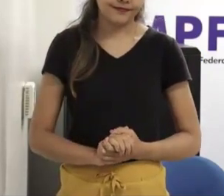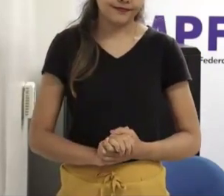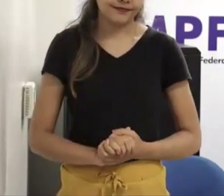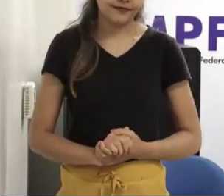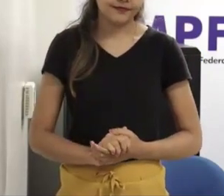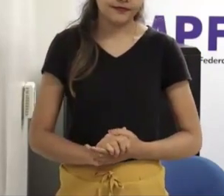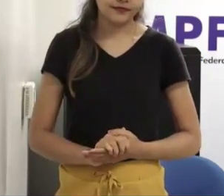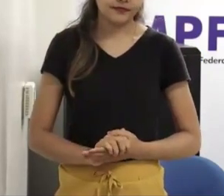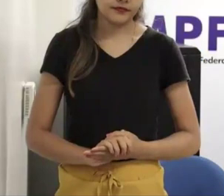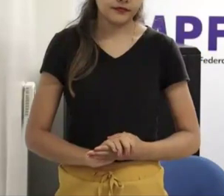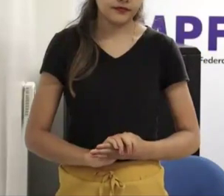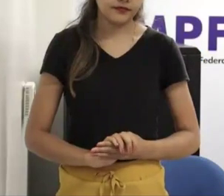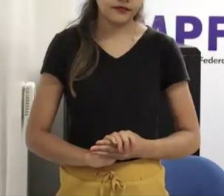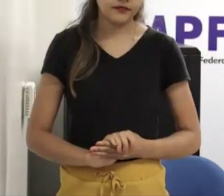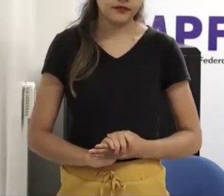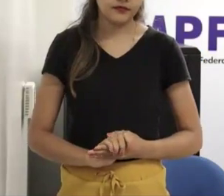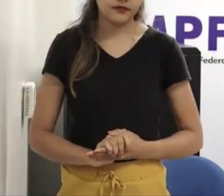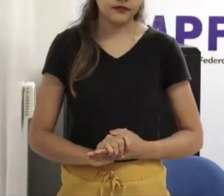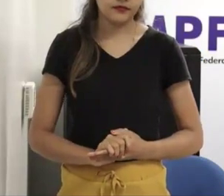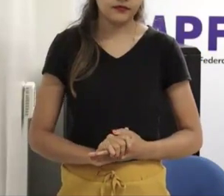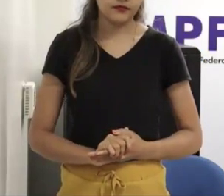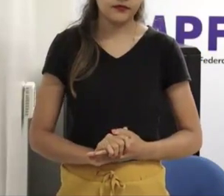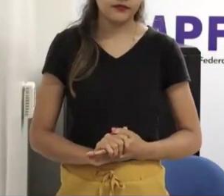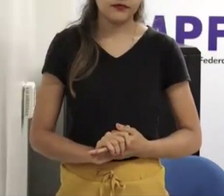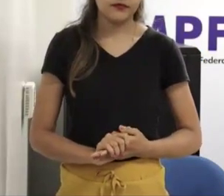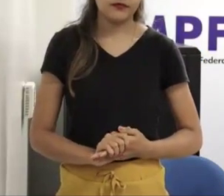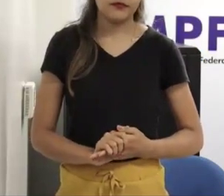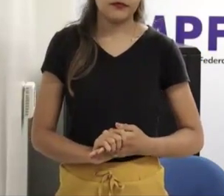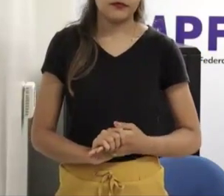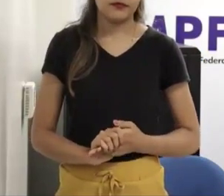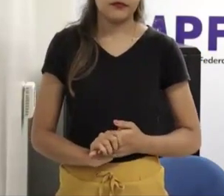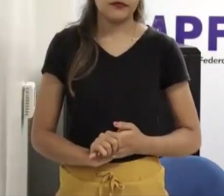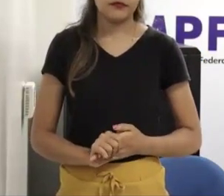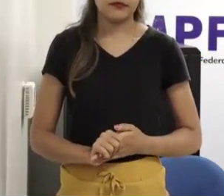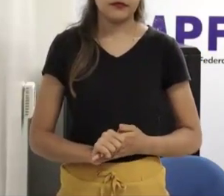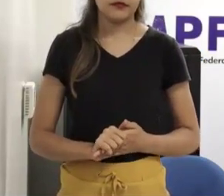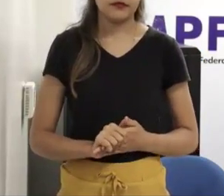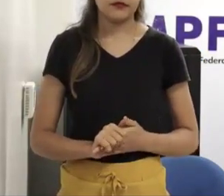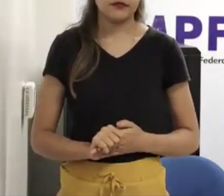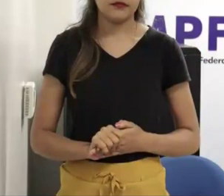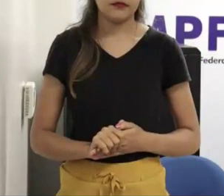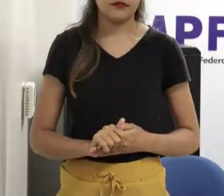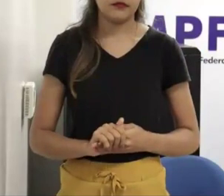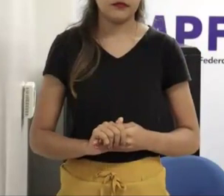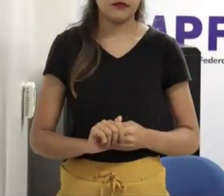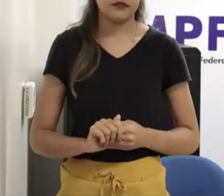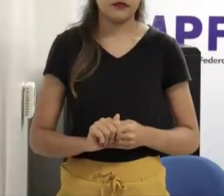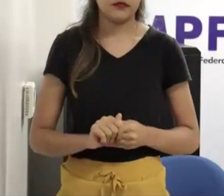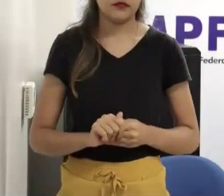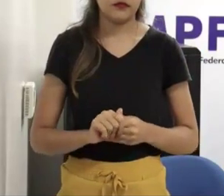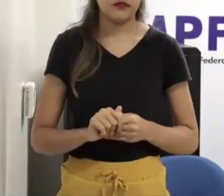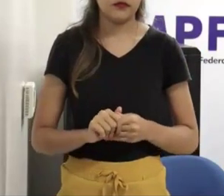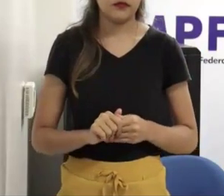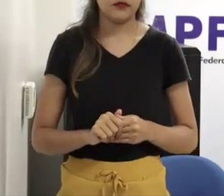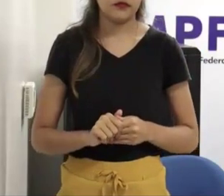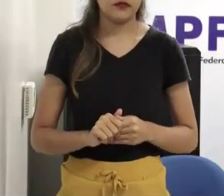muito passionais, né, quando a gente fala de sexualidade infantil, tem muita gente que estuda isso, muita gente séria